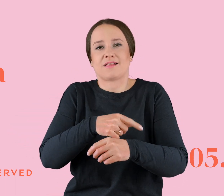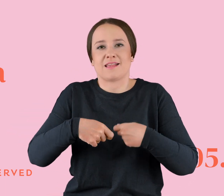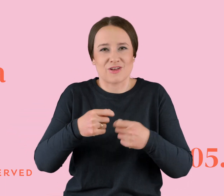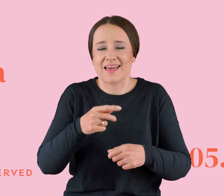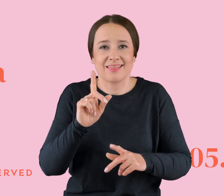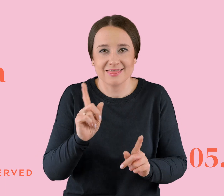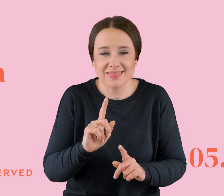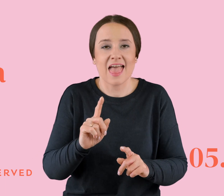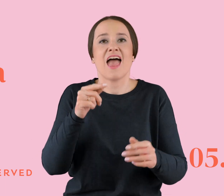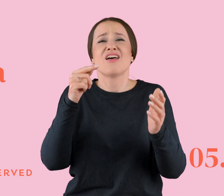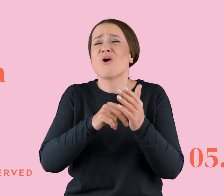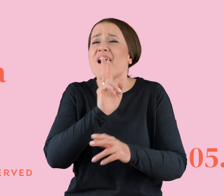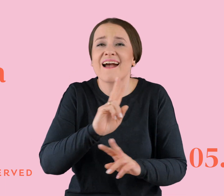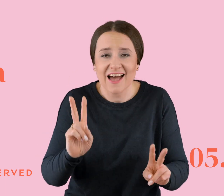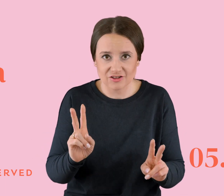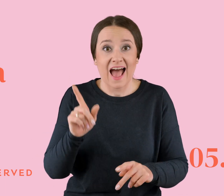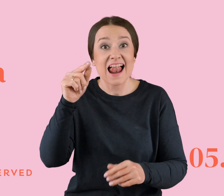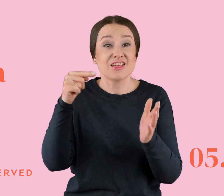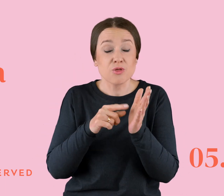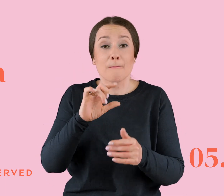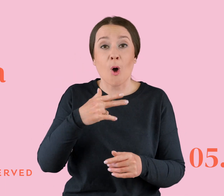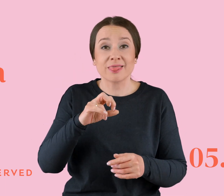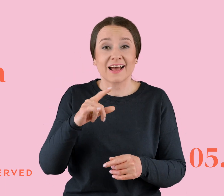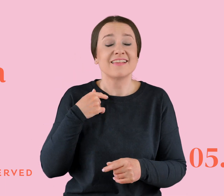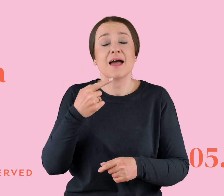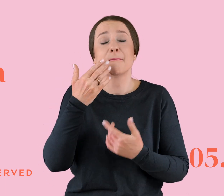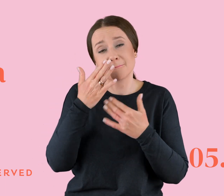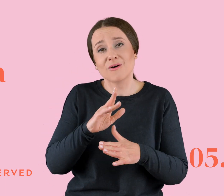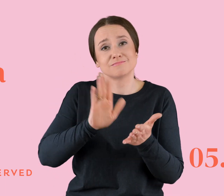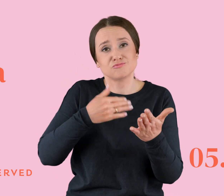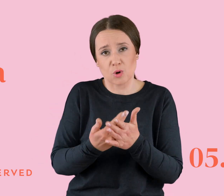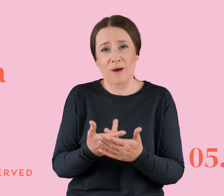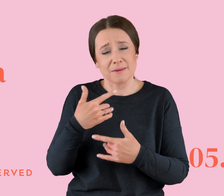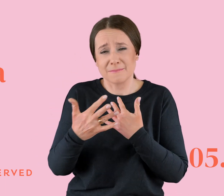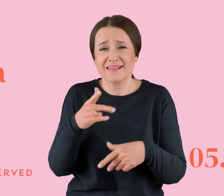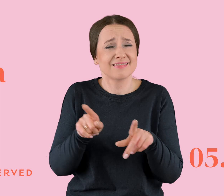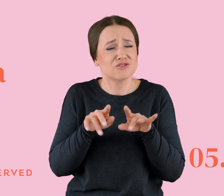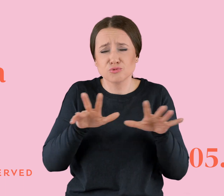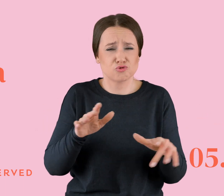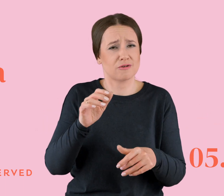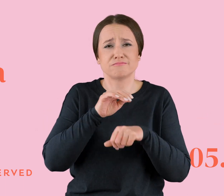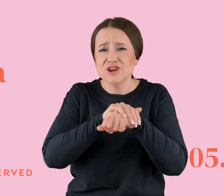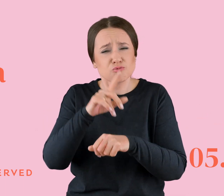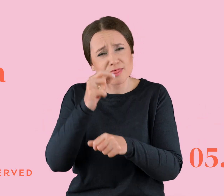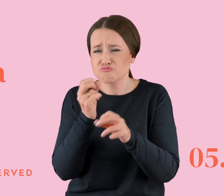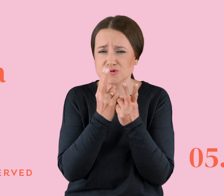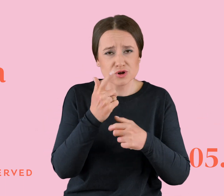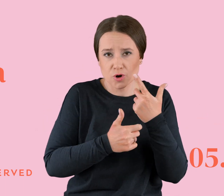Każdej. Ale w tym podcaście podam przykład mi bliski, nie tylko mi, tylko też wiele moich przyjaciół i idiotek robi to samo. I każdy kiedyś tak